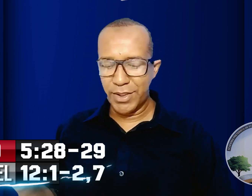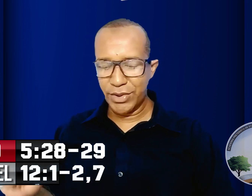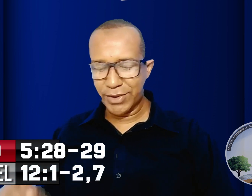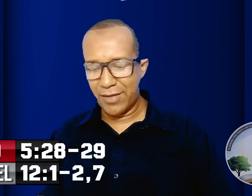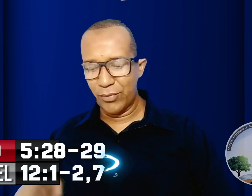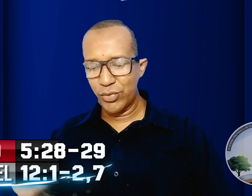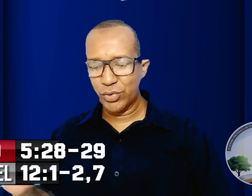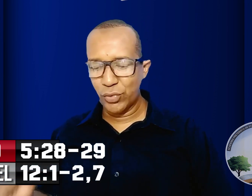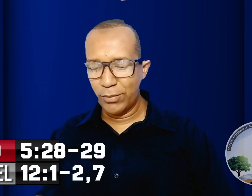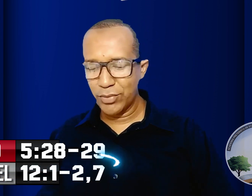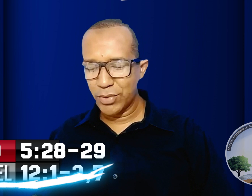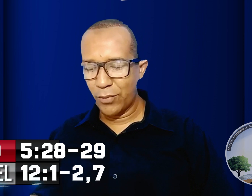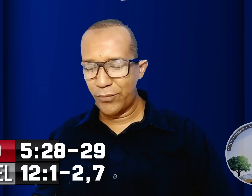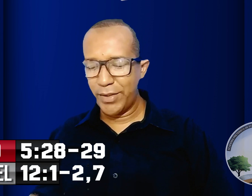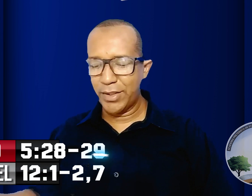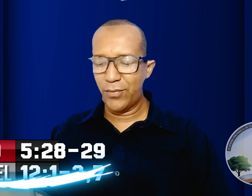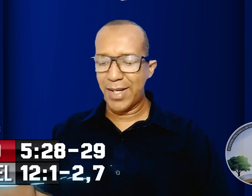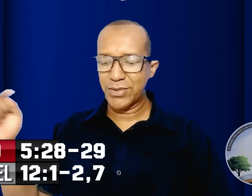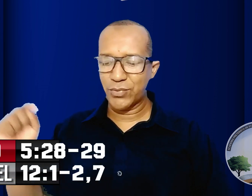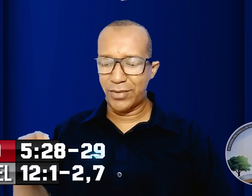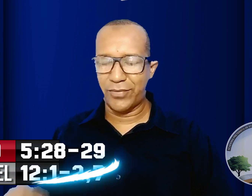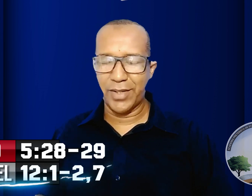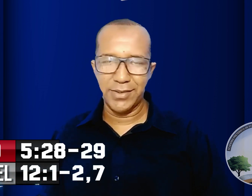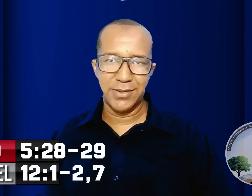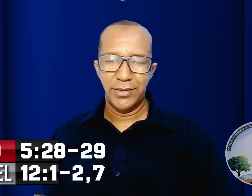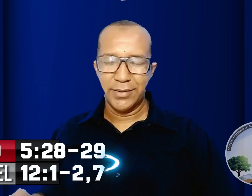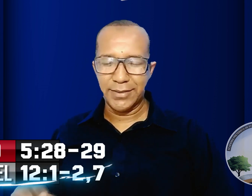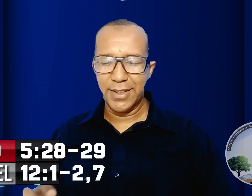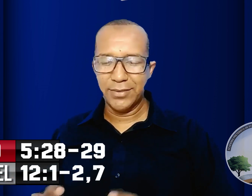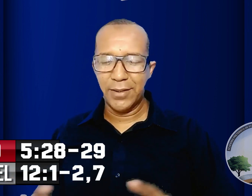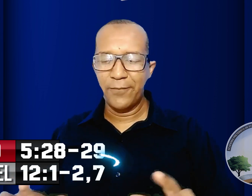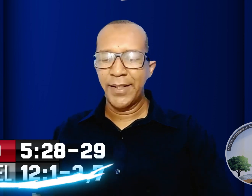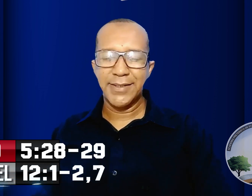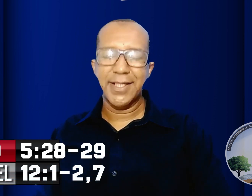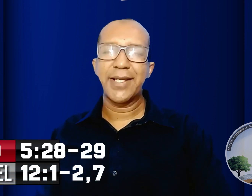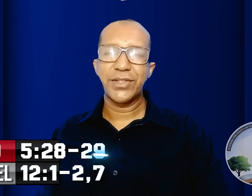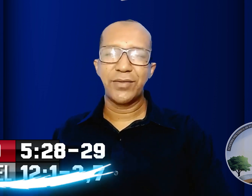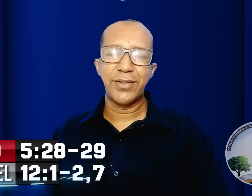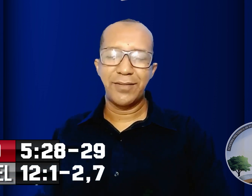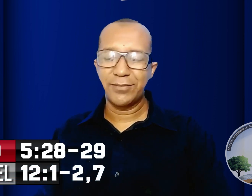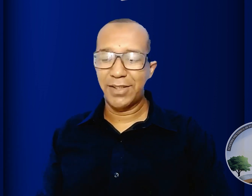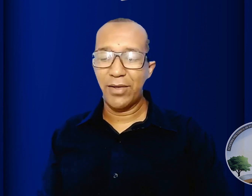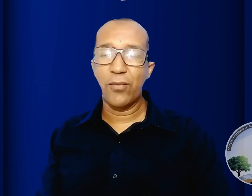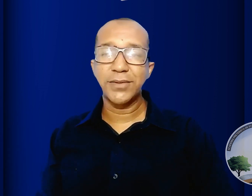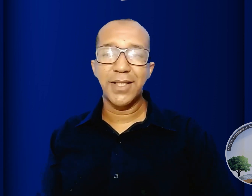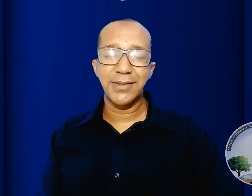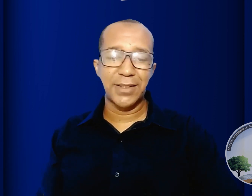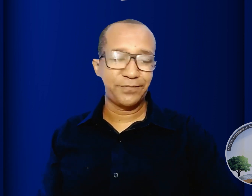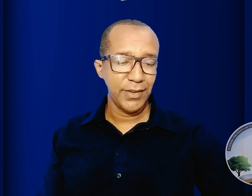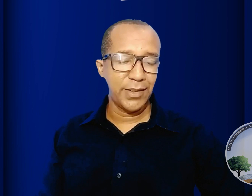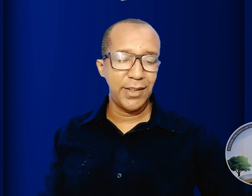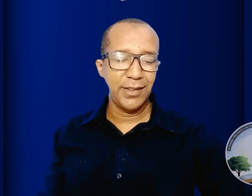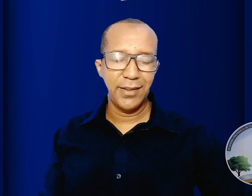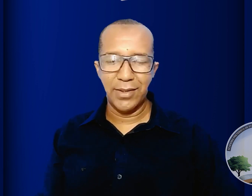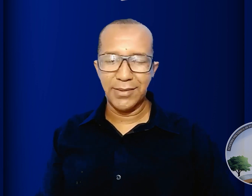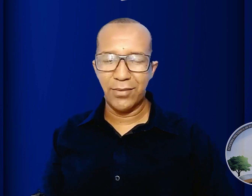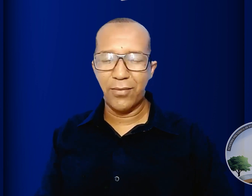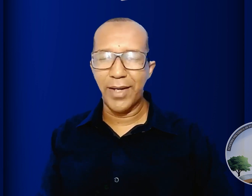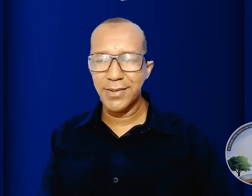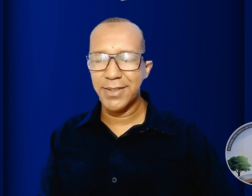que estavam nos túmulos ouviram a sua voz dá certo? então essa é a questão que devemos levar em consideração que essa ocorrência